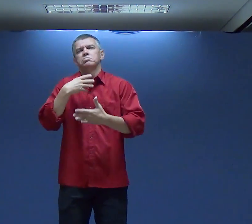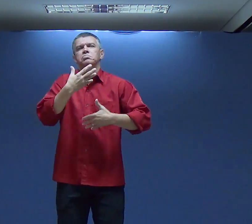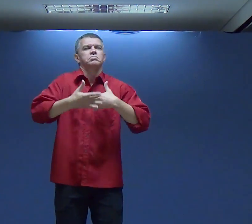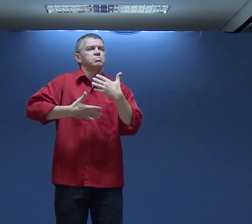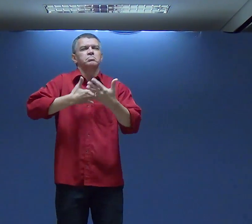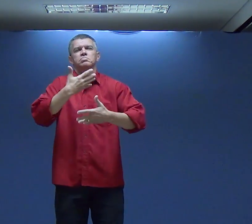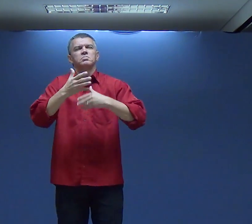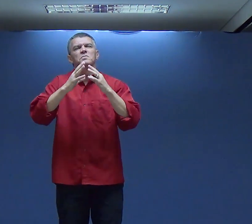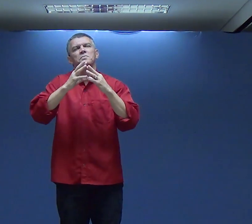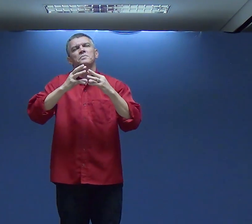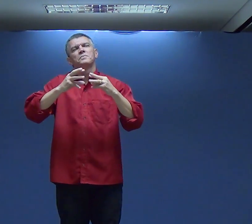angústia